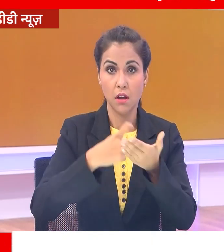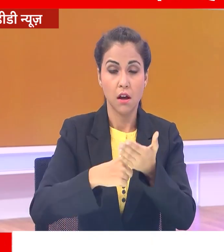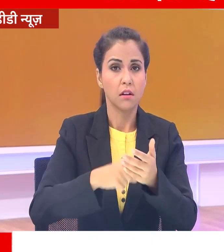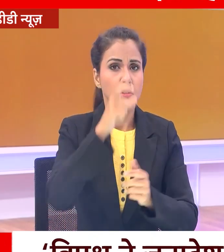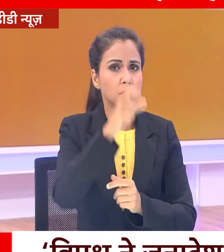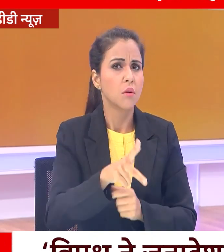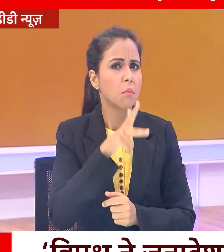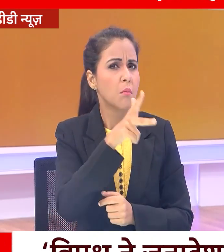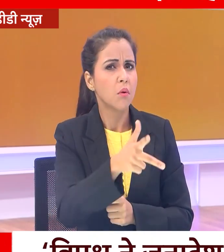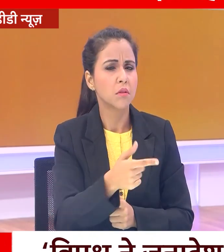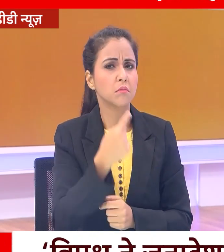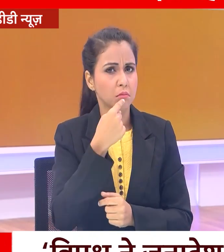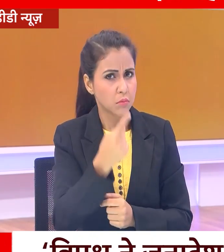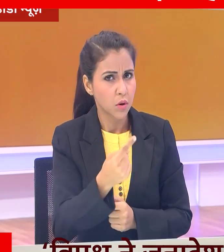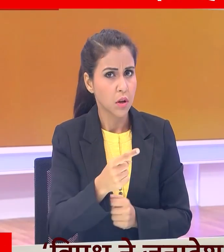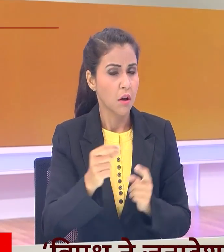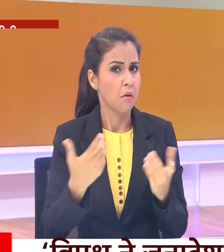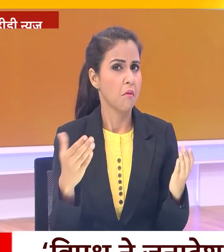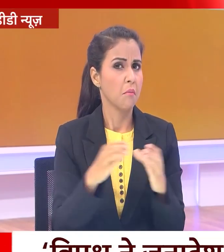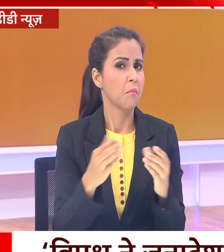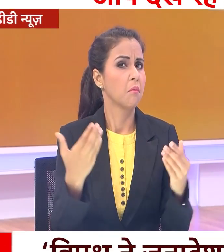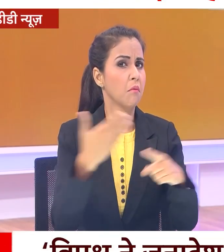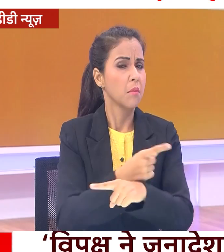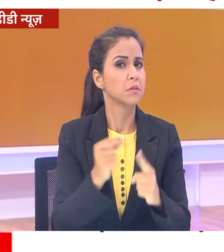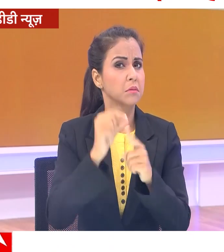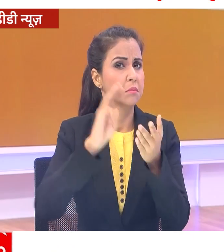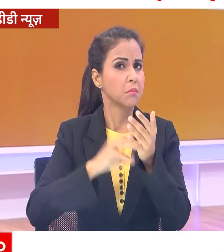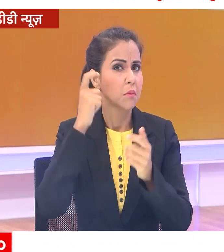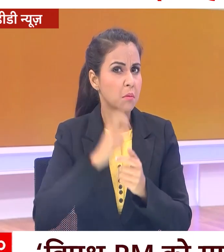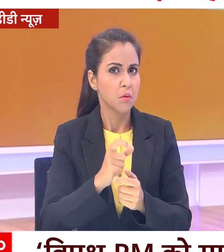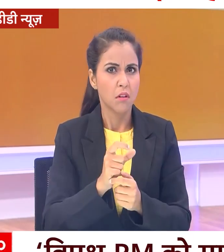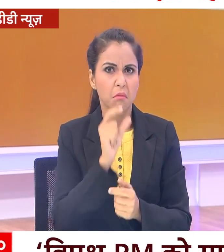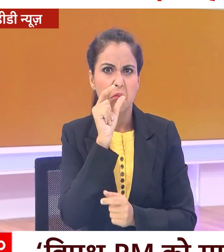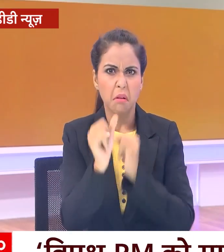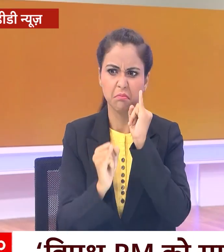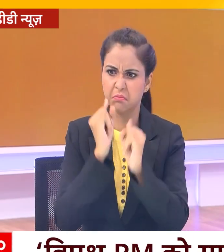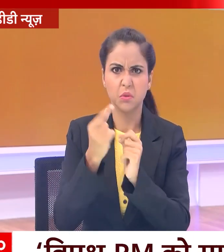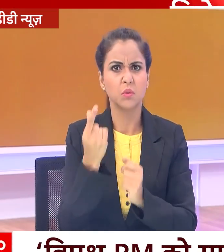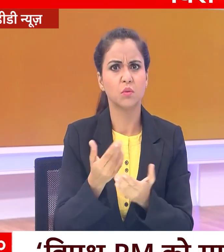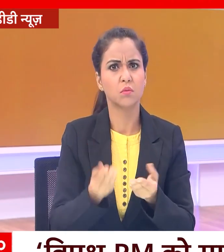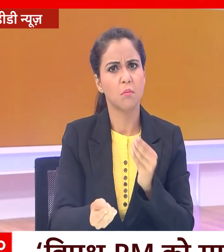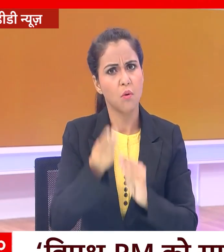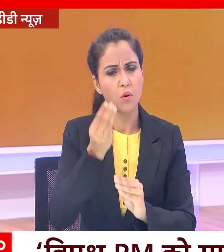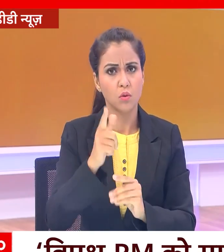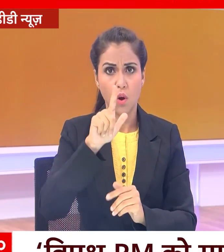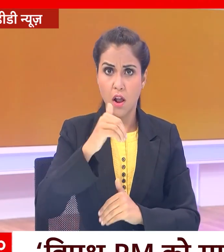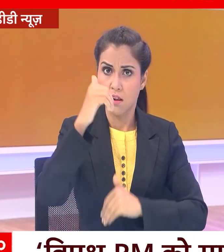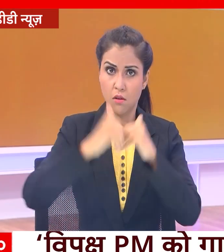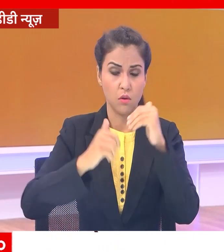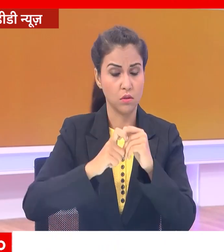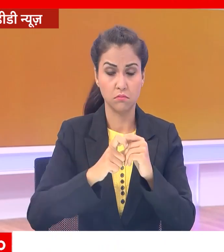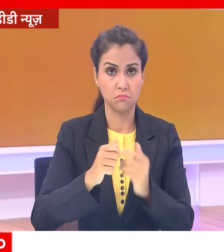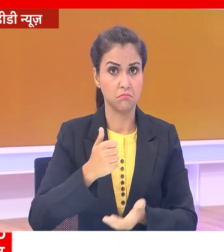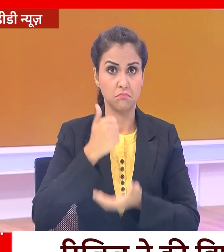ने इस बात की भी निंदा की कि विपक्ष पीम बोदी को गाली देने का काम कर रहा है जो लोक तंत्र के लिए